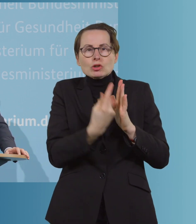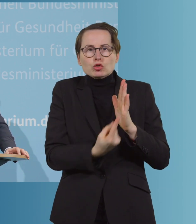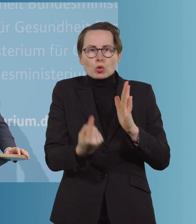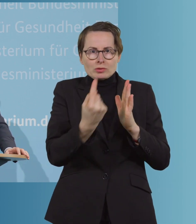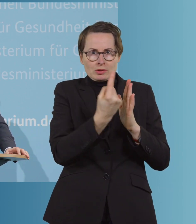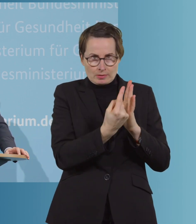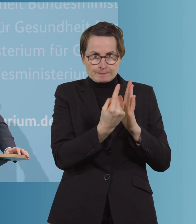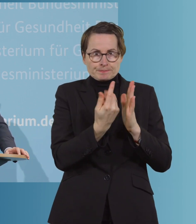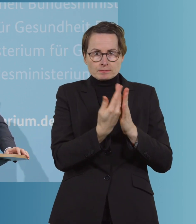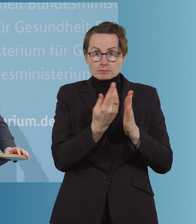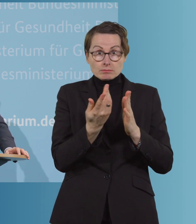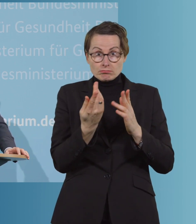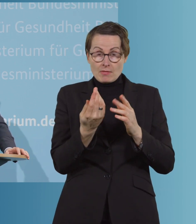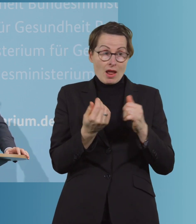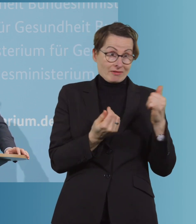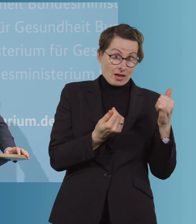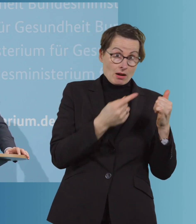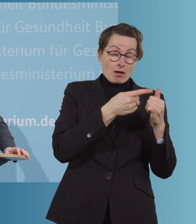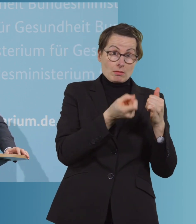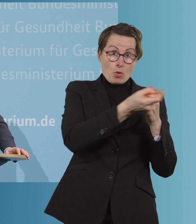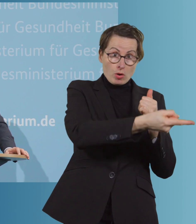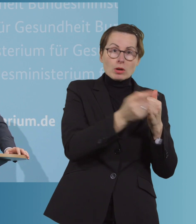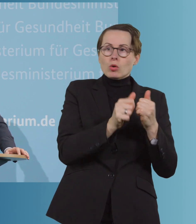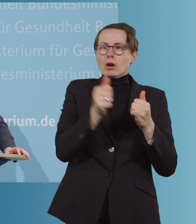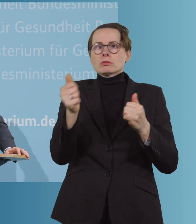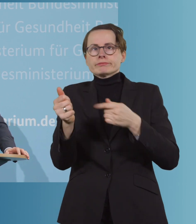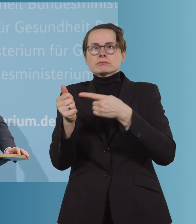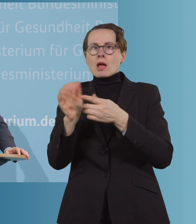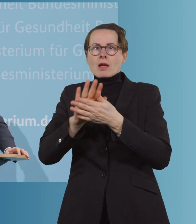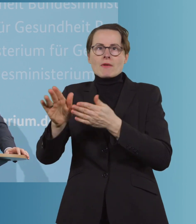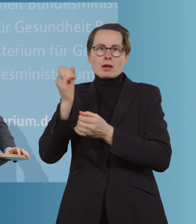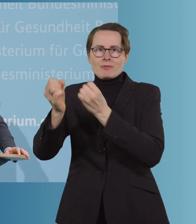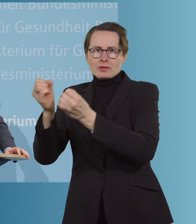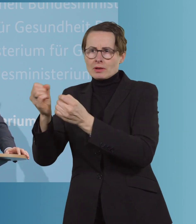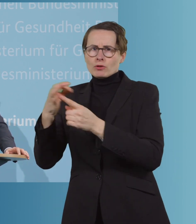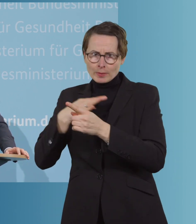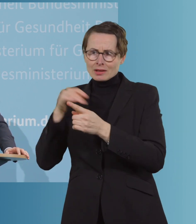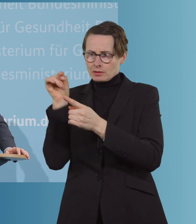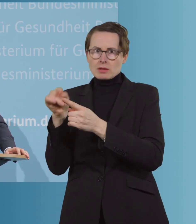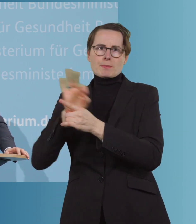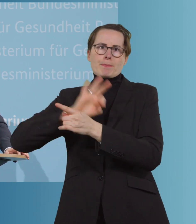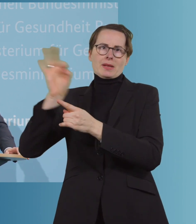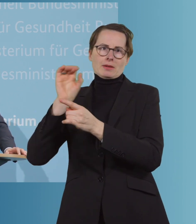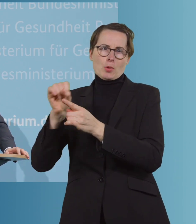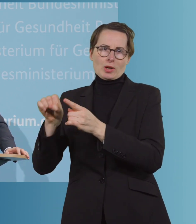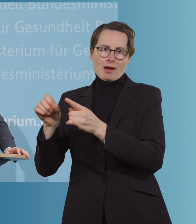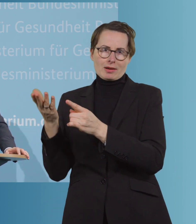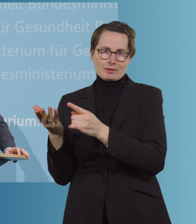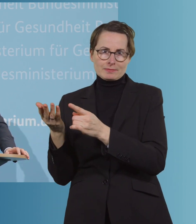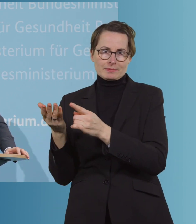Alternative wegwerfen oder verimpfen. Und aus meiner Sicht ist alles besser als wegwerfen. Gleichwohl macht es sehr